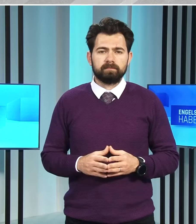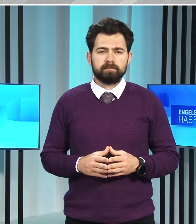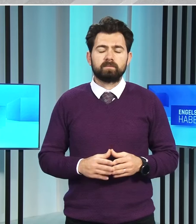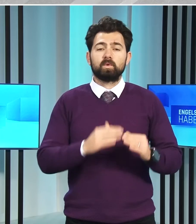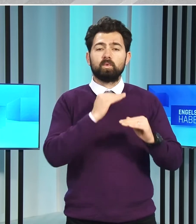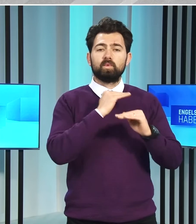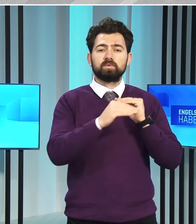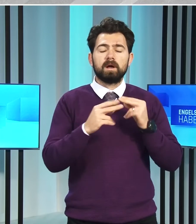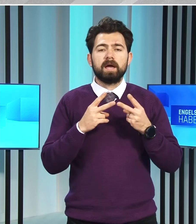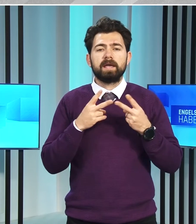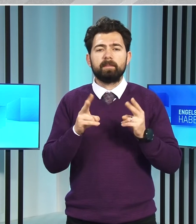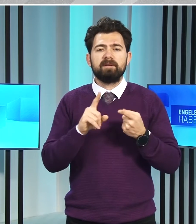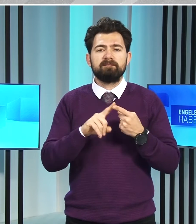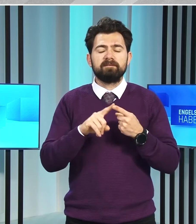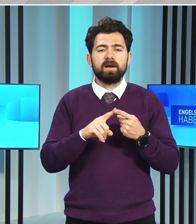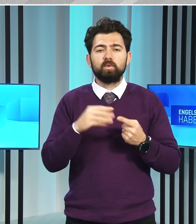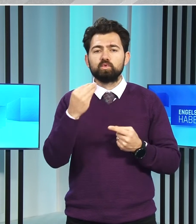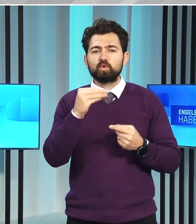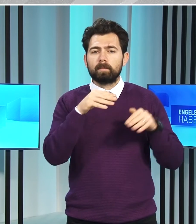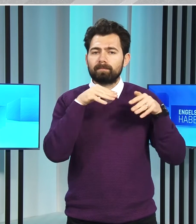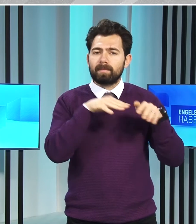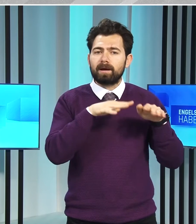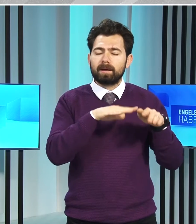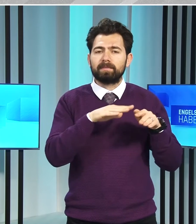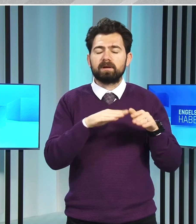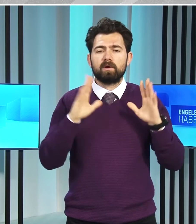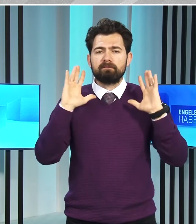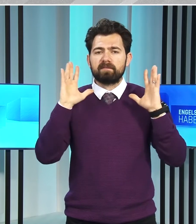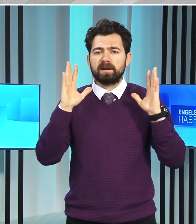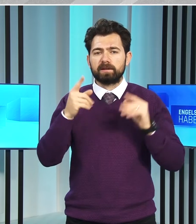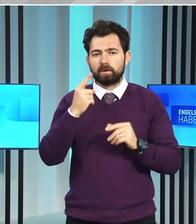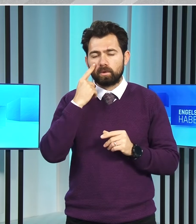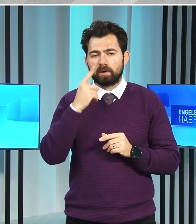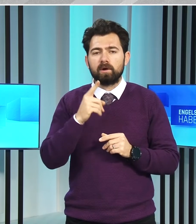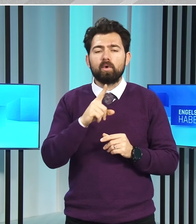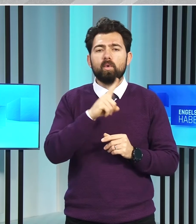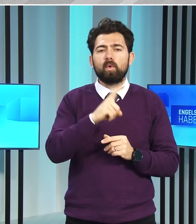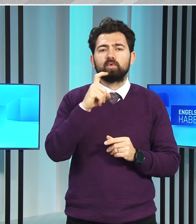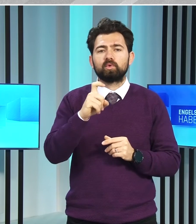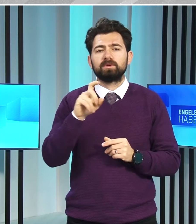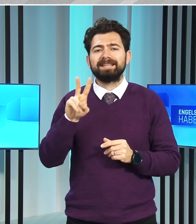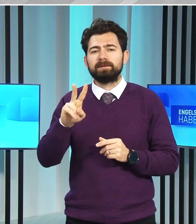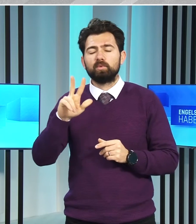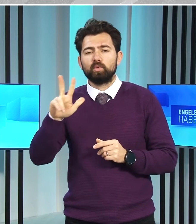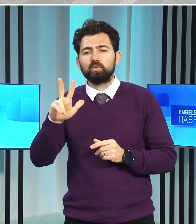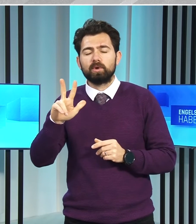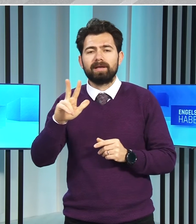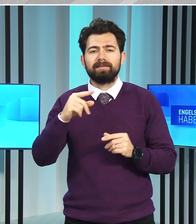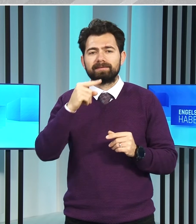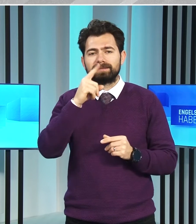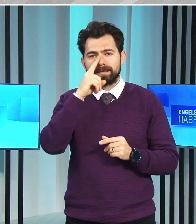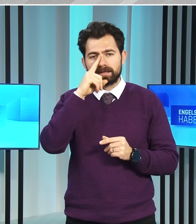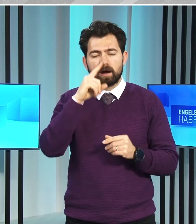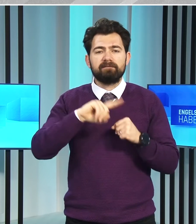Ulusal Egemenlik ve Çocuk Bayramı etkinlikleri çerçevesinde 19-23